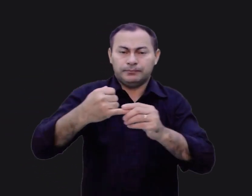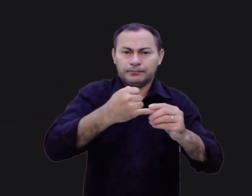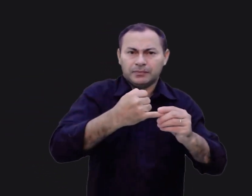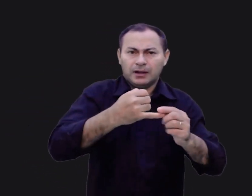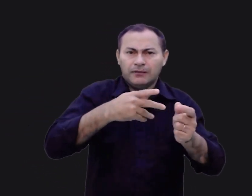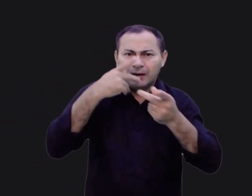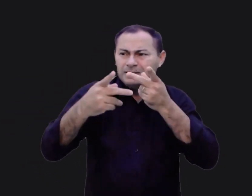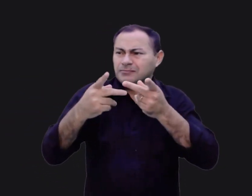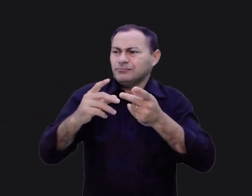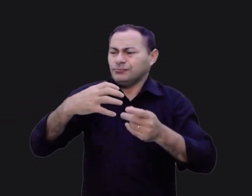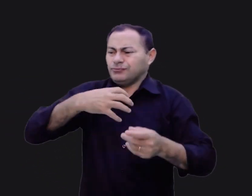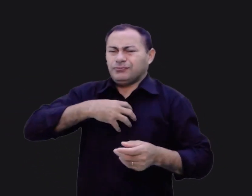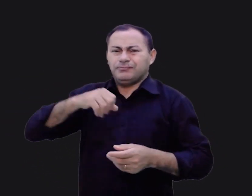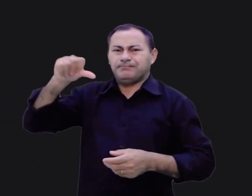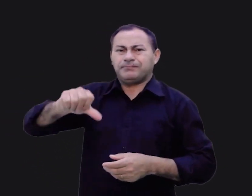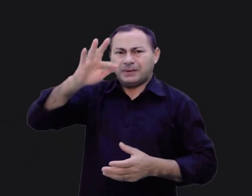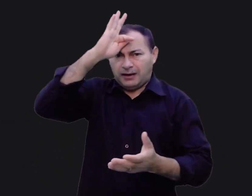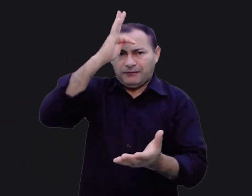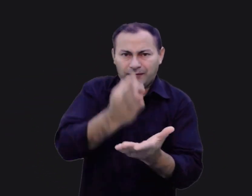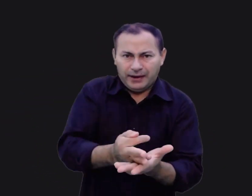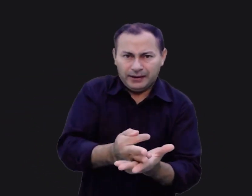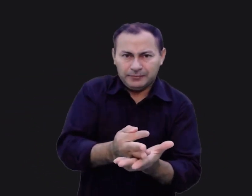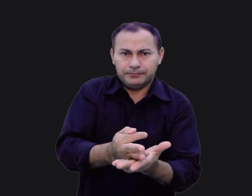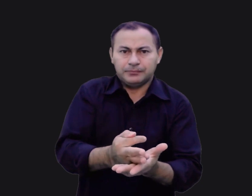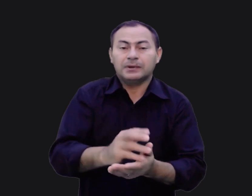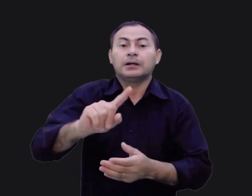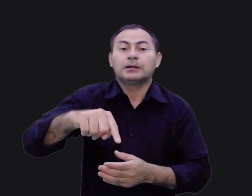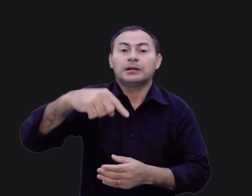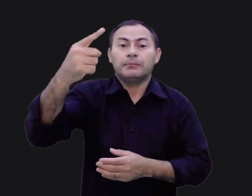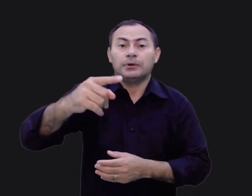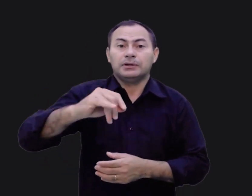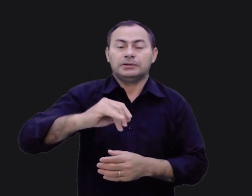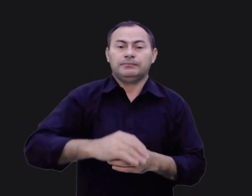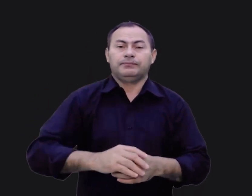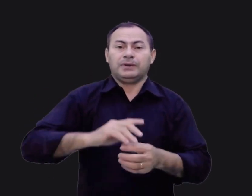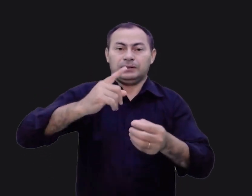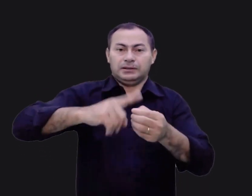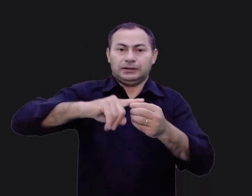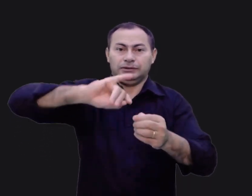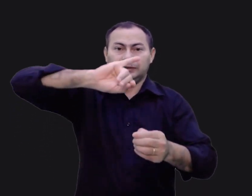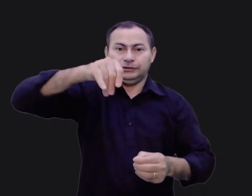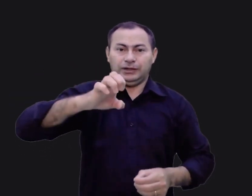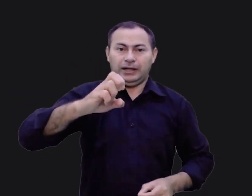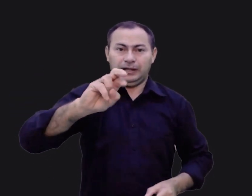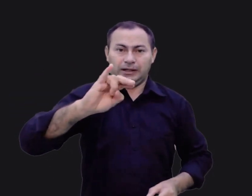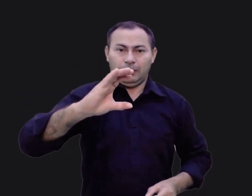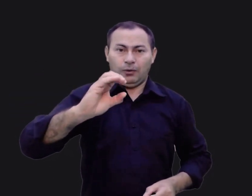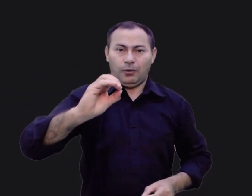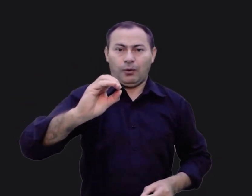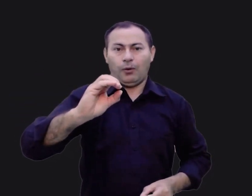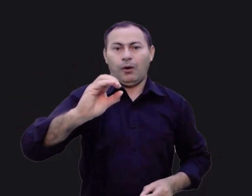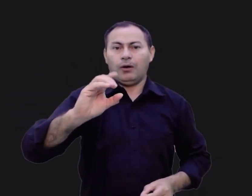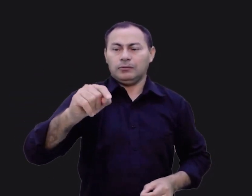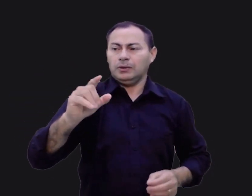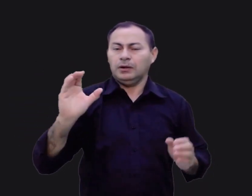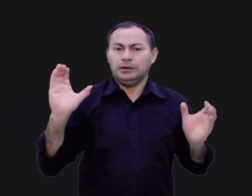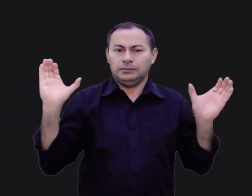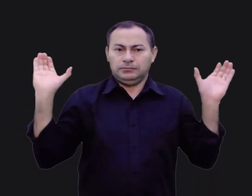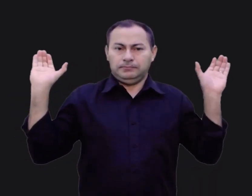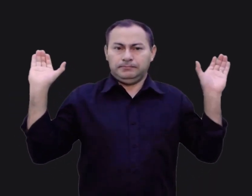a perversão da fé. Logo depois que Jericó foi conquistada, miraculosamente os filhos de Israel subiram